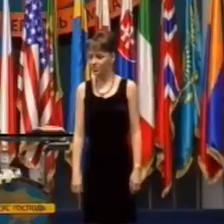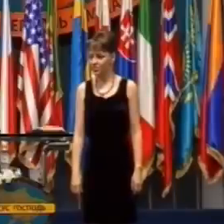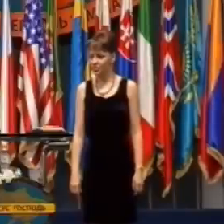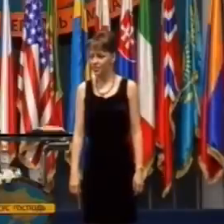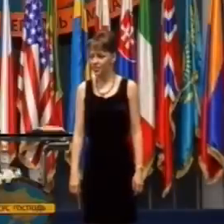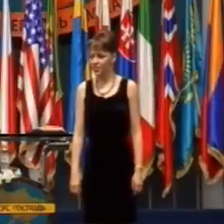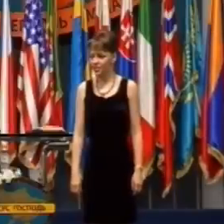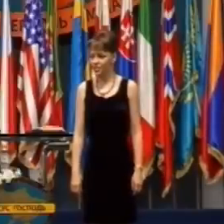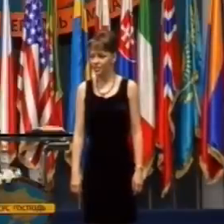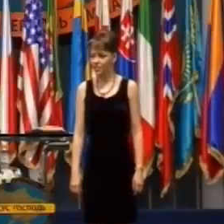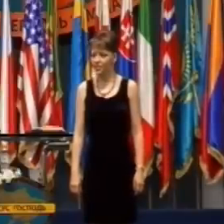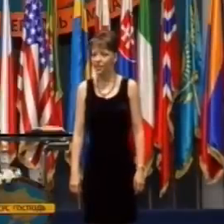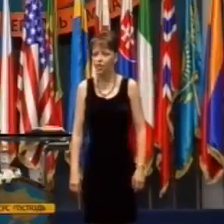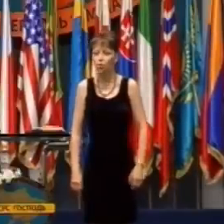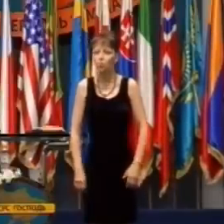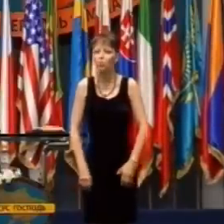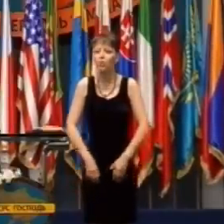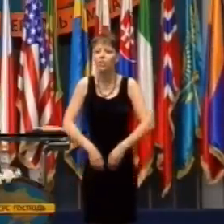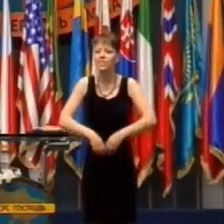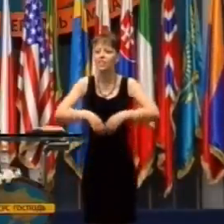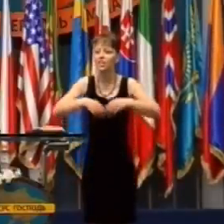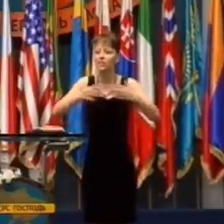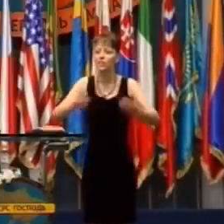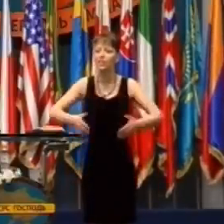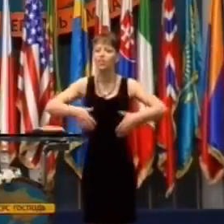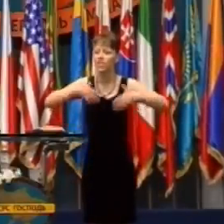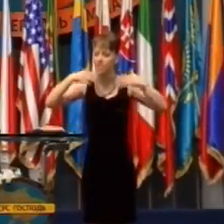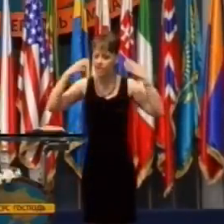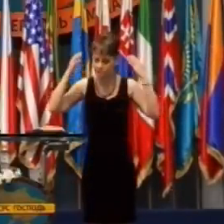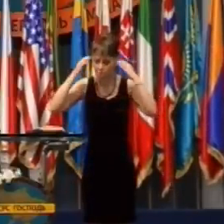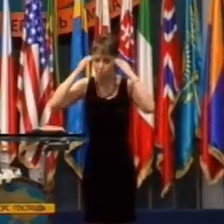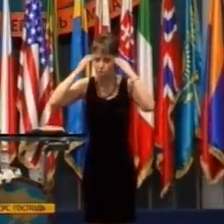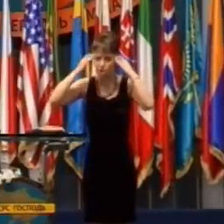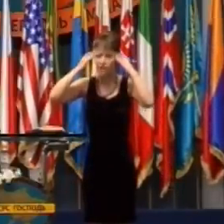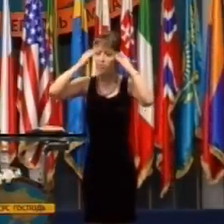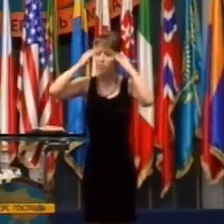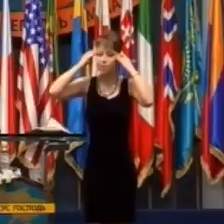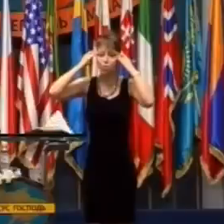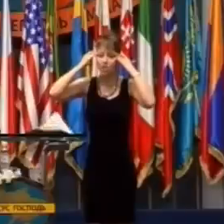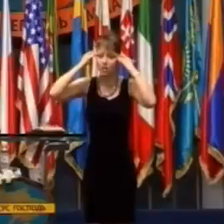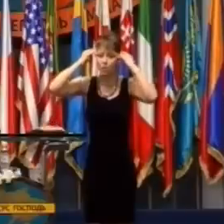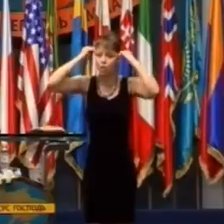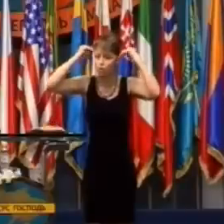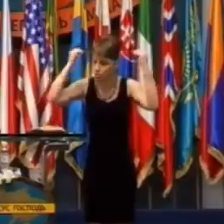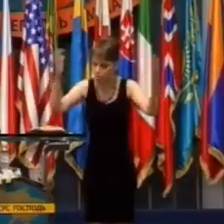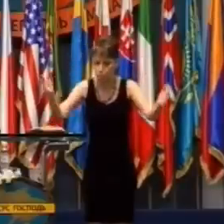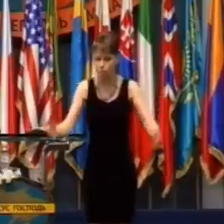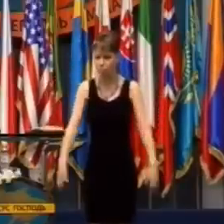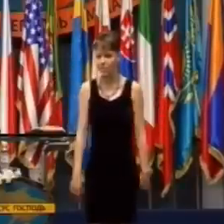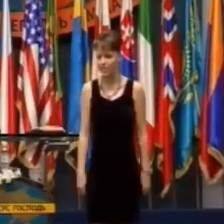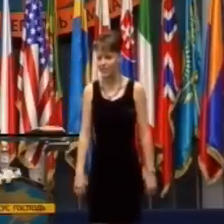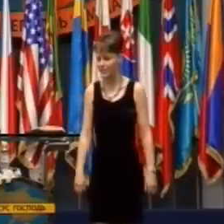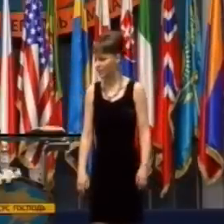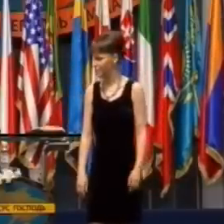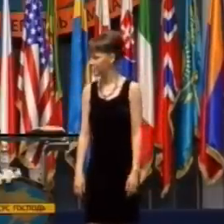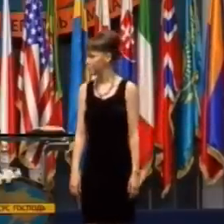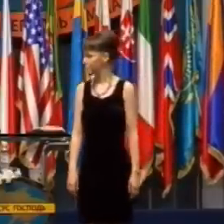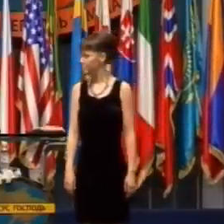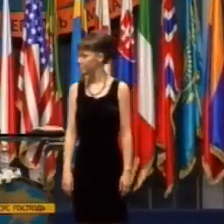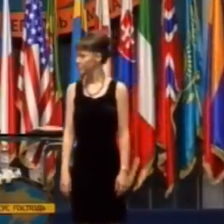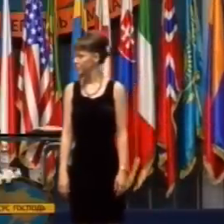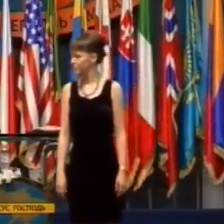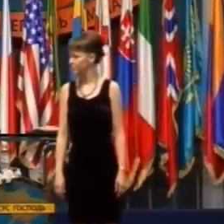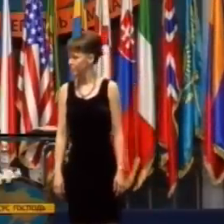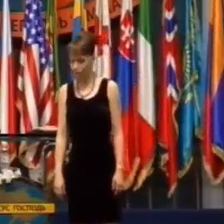A aby ste dovolili Bohu, aby robil nesmierne viac, než vy myslíte alebo prosíte.